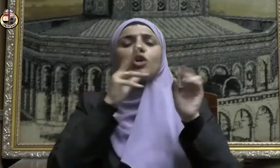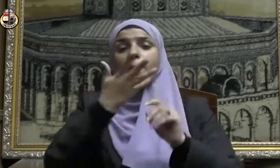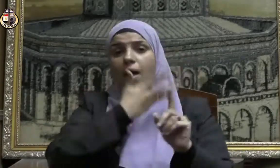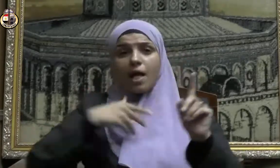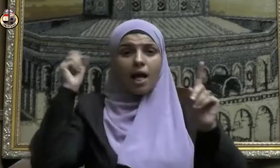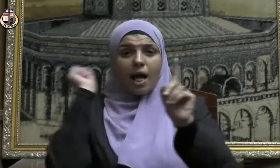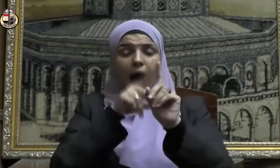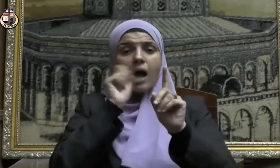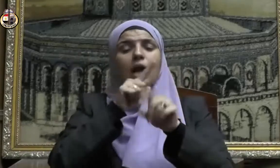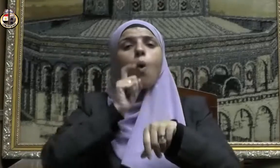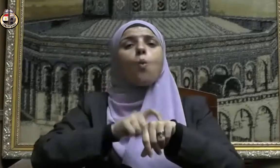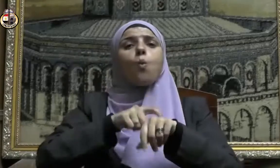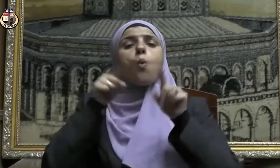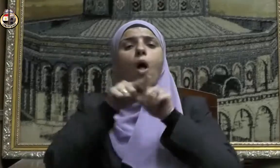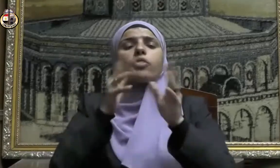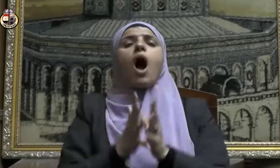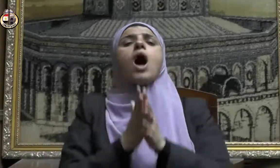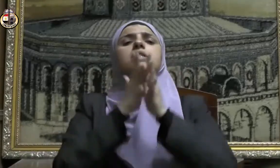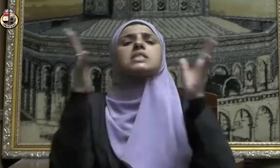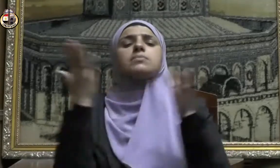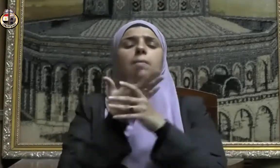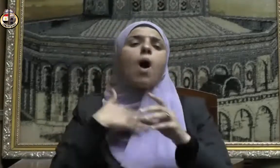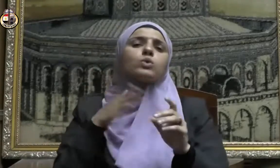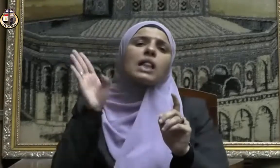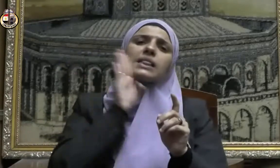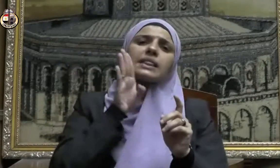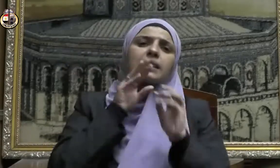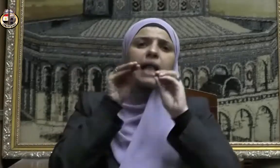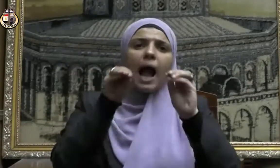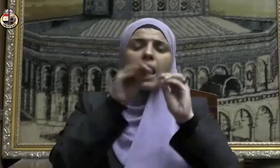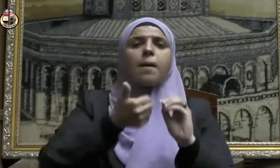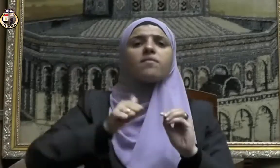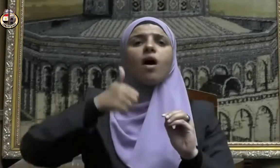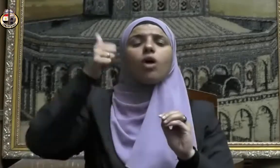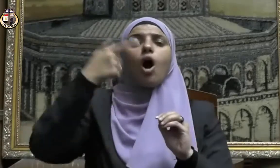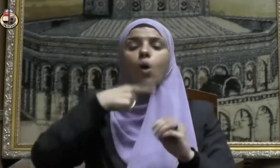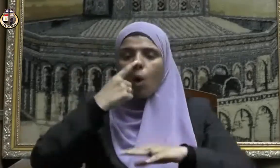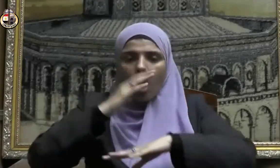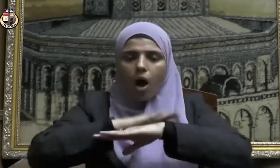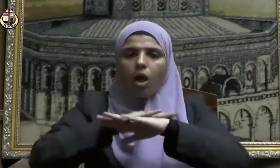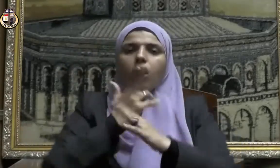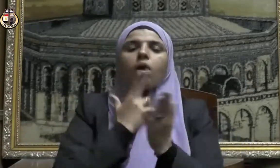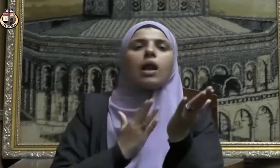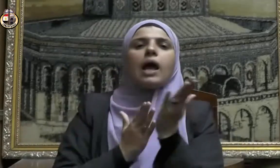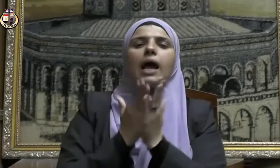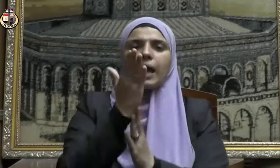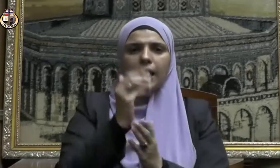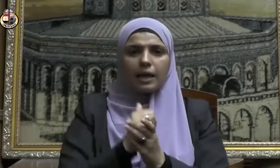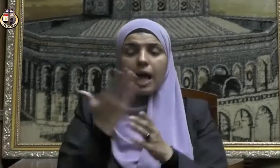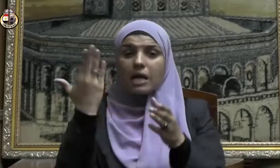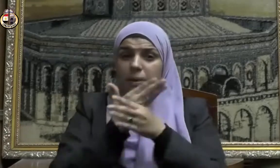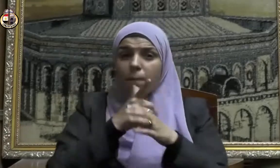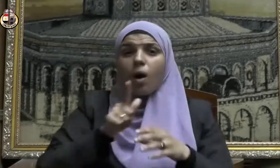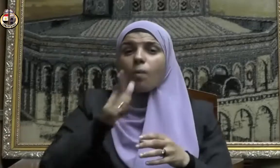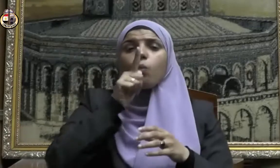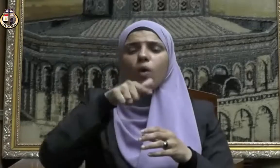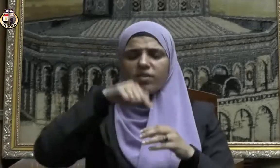مناسبة عظيمة لتعليم الفضائل والأخلاق السامية حيث يتربى